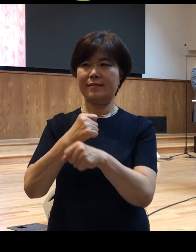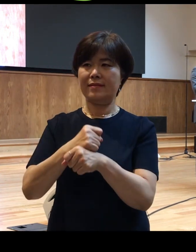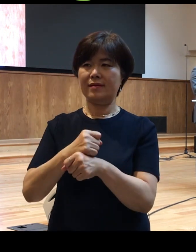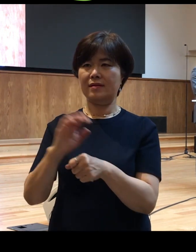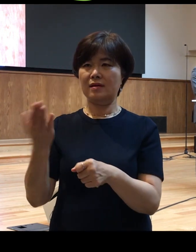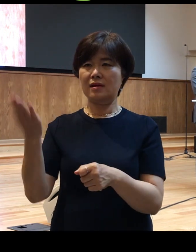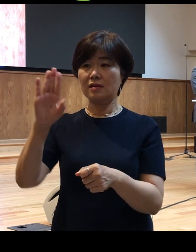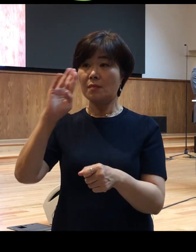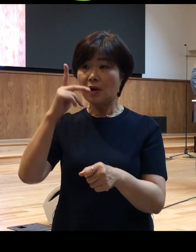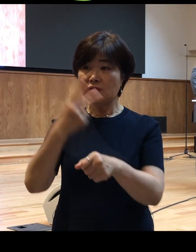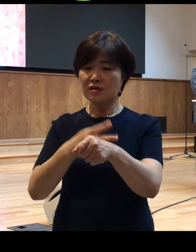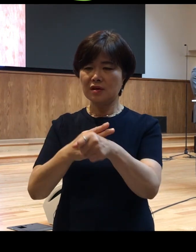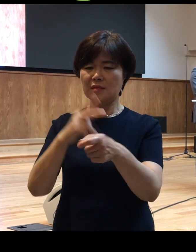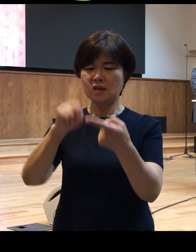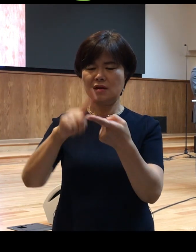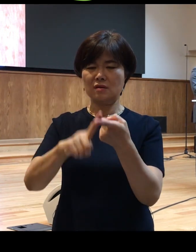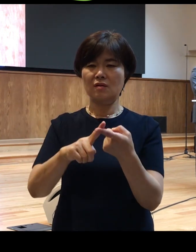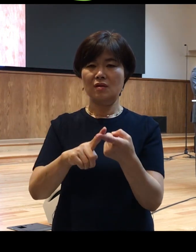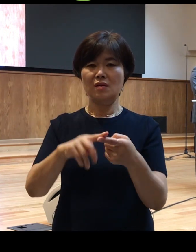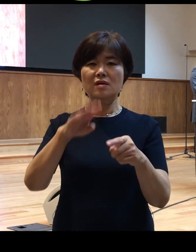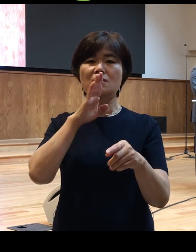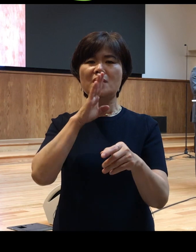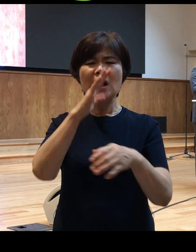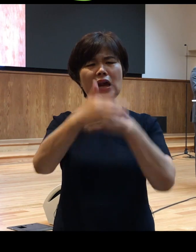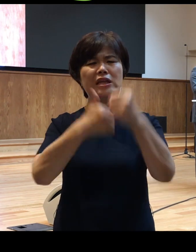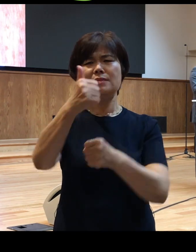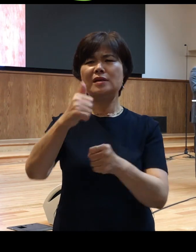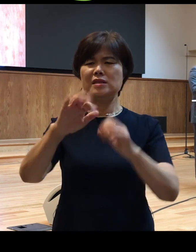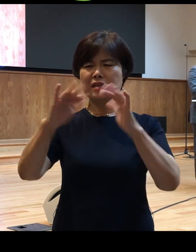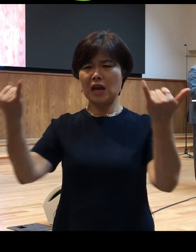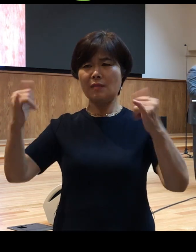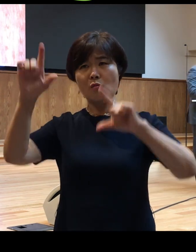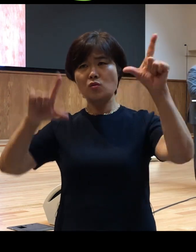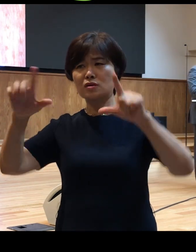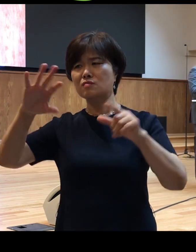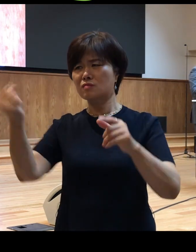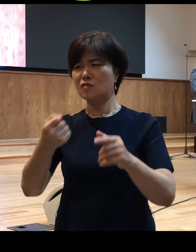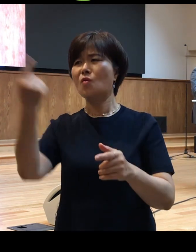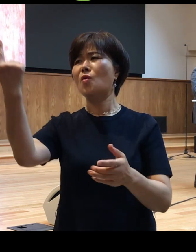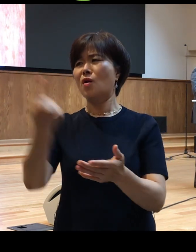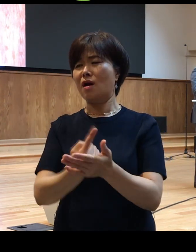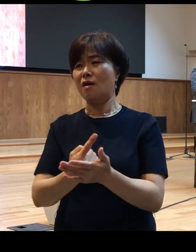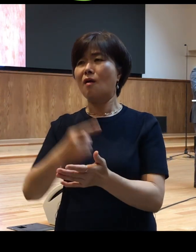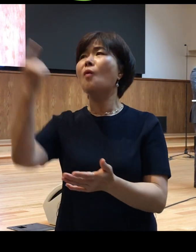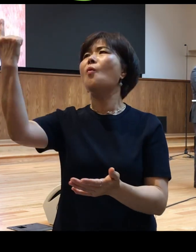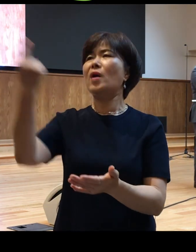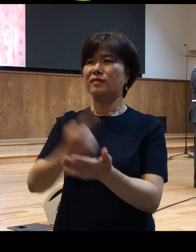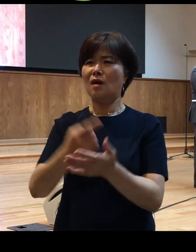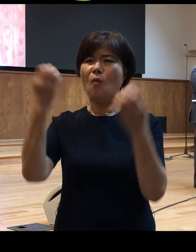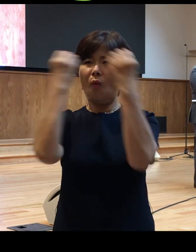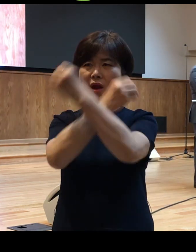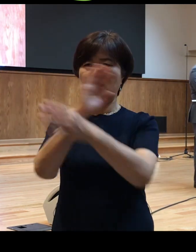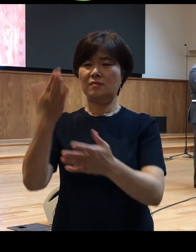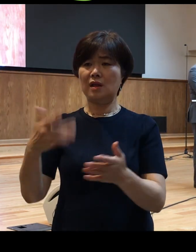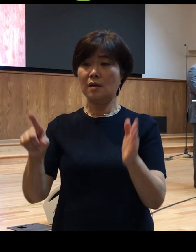바나바를 향해서 신들이 사람의 형상으로 내려오셨다 그럼 믿음의 눈이 아니라 믿음이